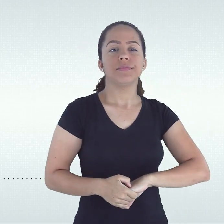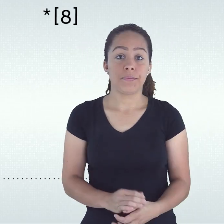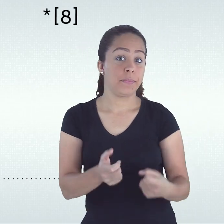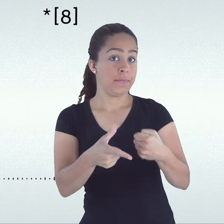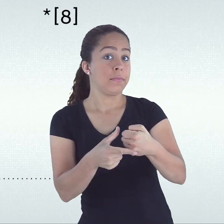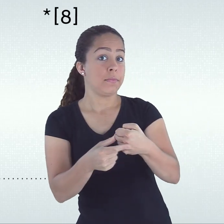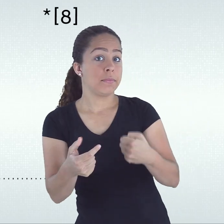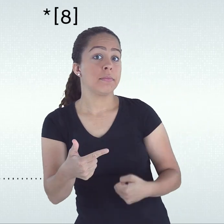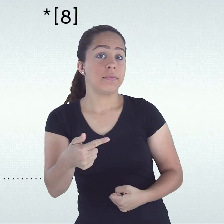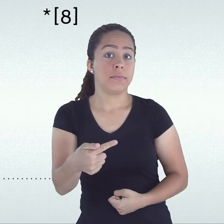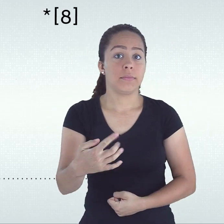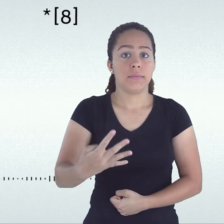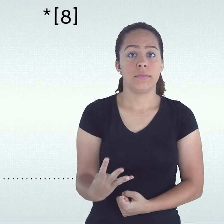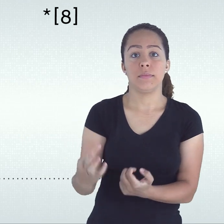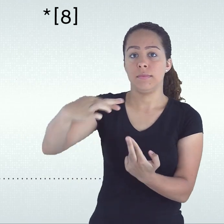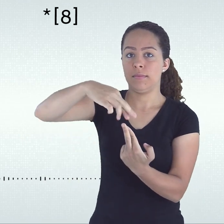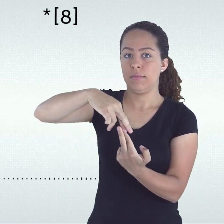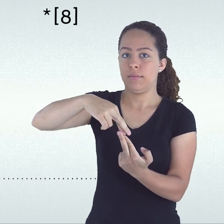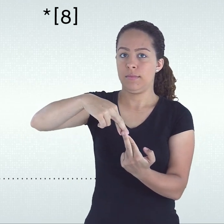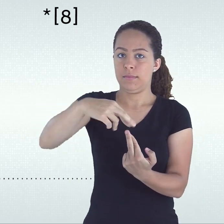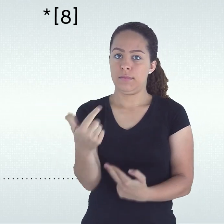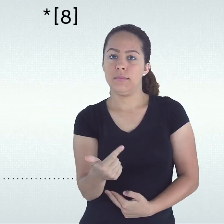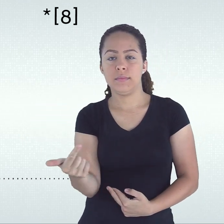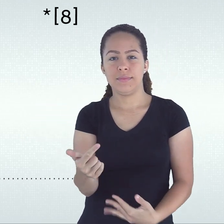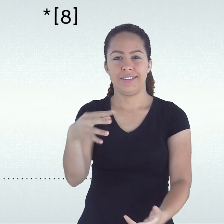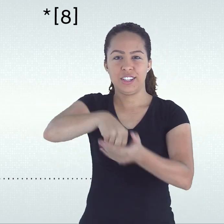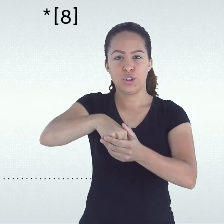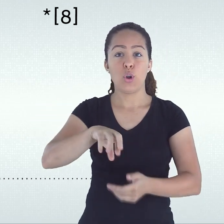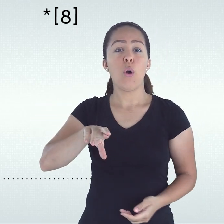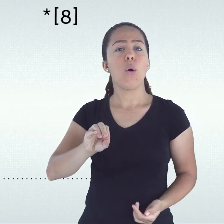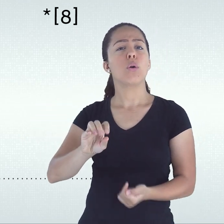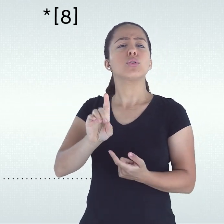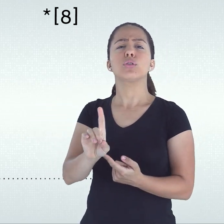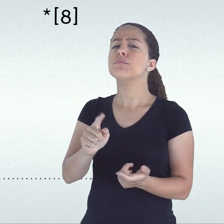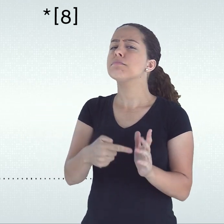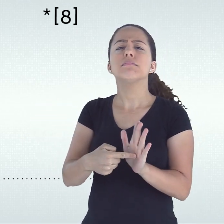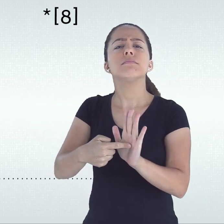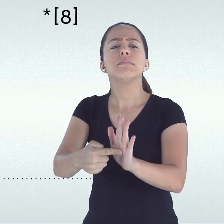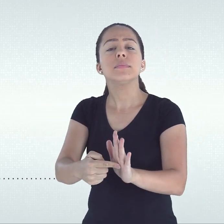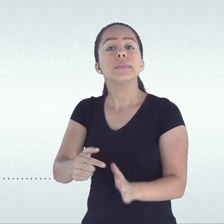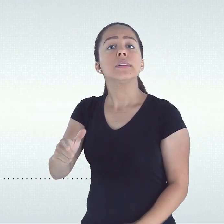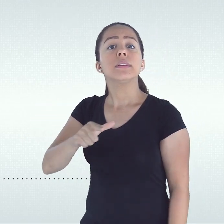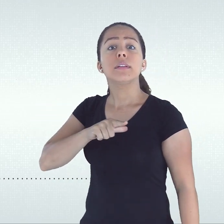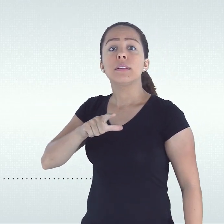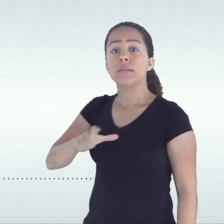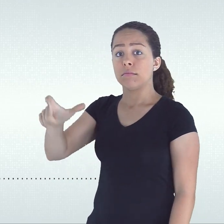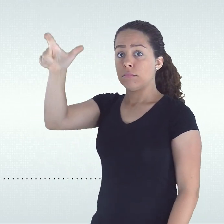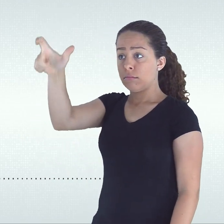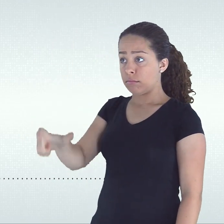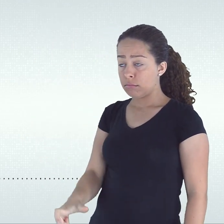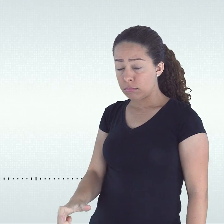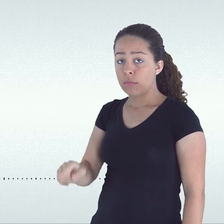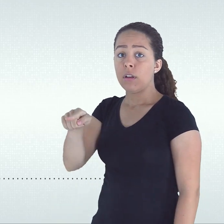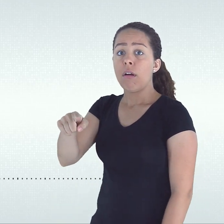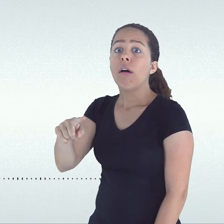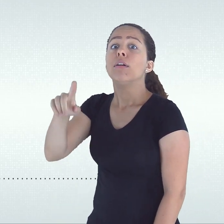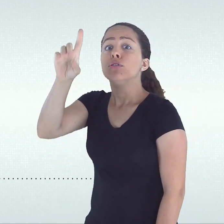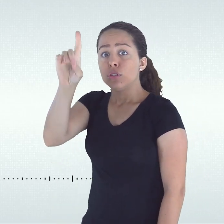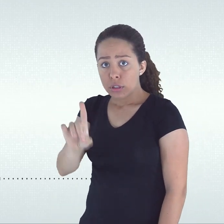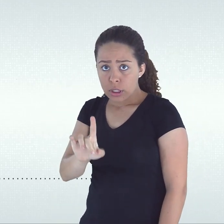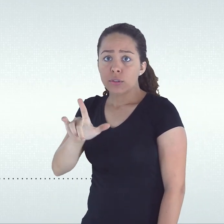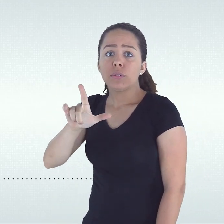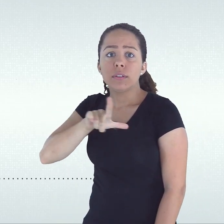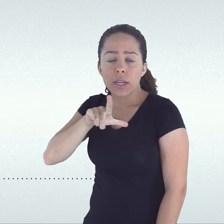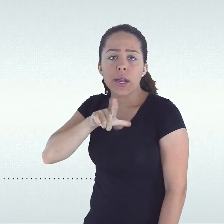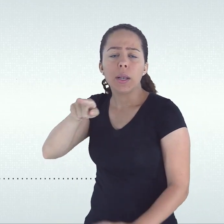O artigo 74, parágrafo 2º do ROD, dispõe que terá direito a promoção